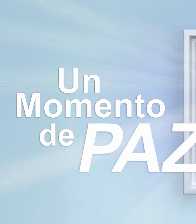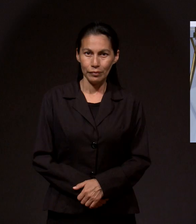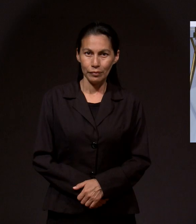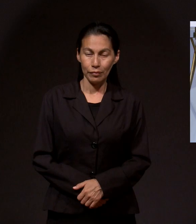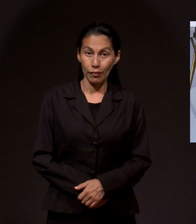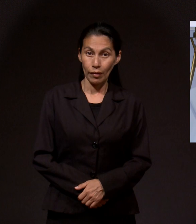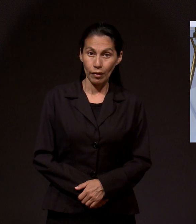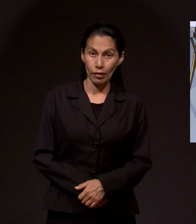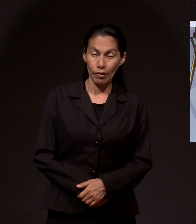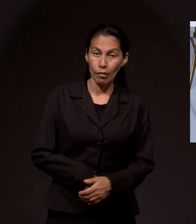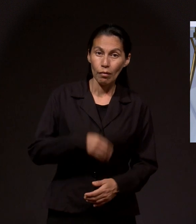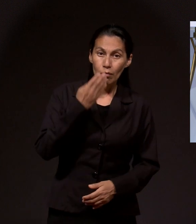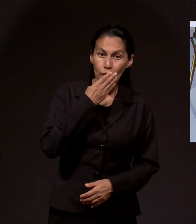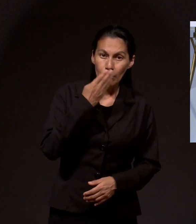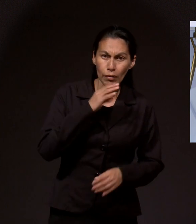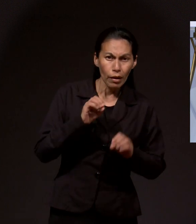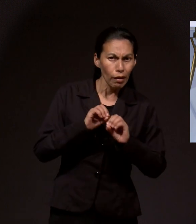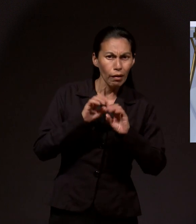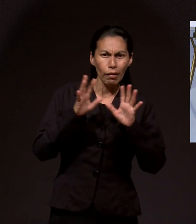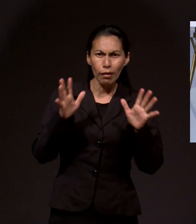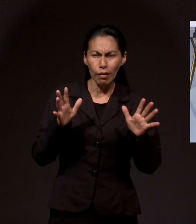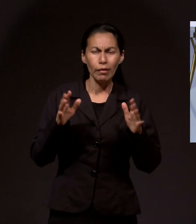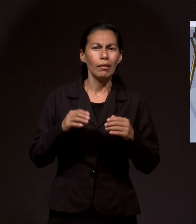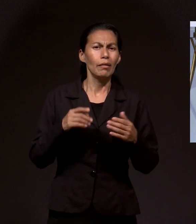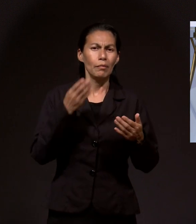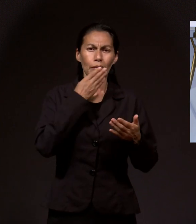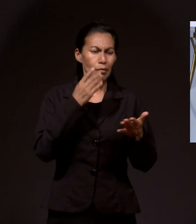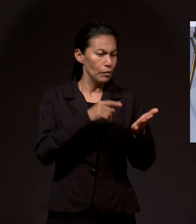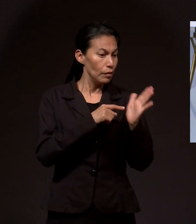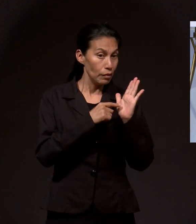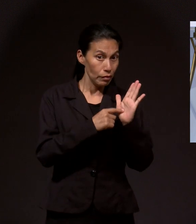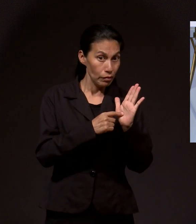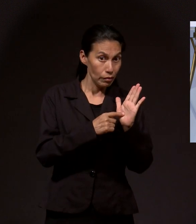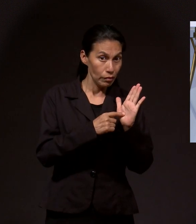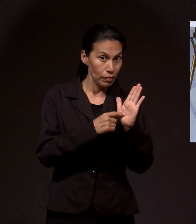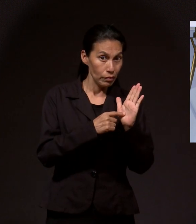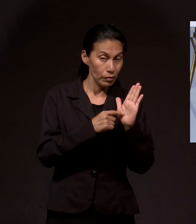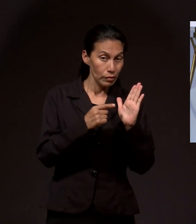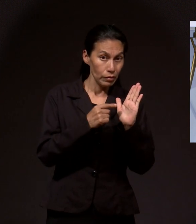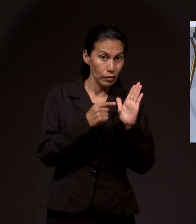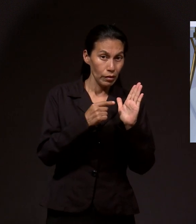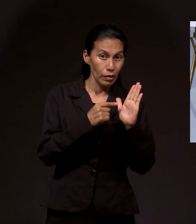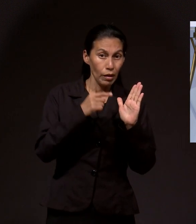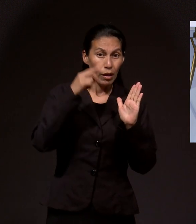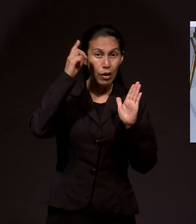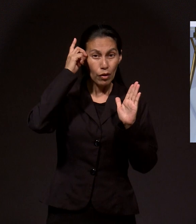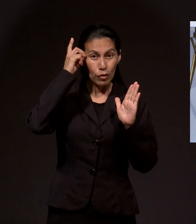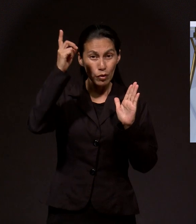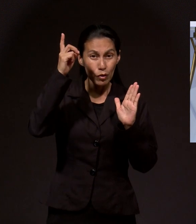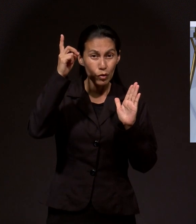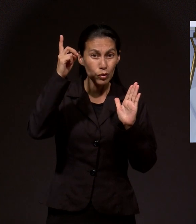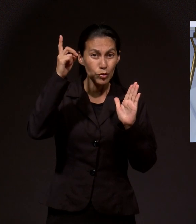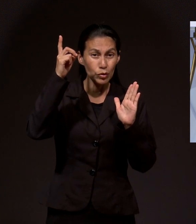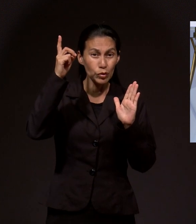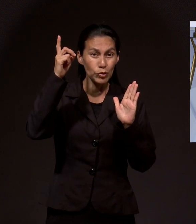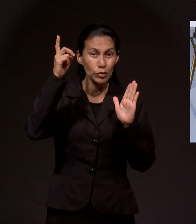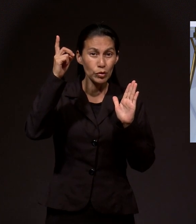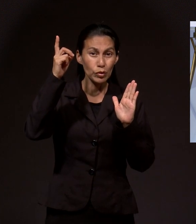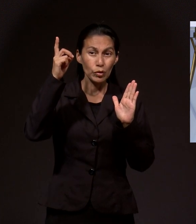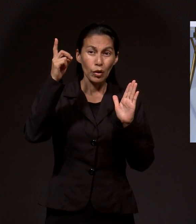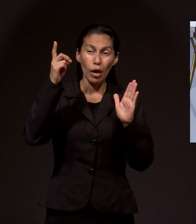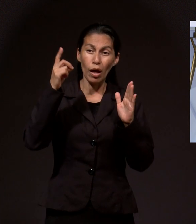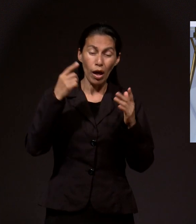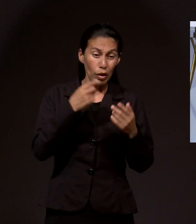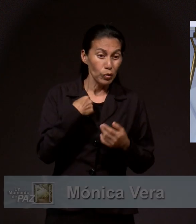La Biblia es clara. La Biblia nos dice que Dios suplirá todo lo que nos